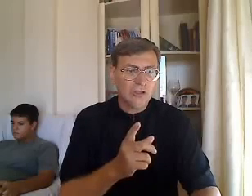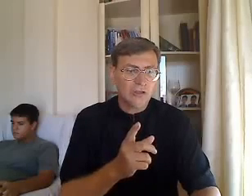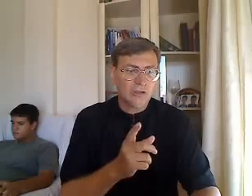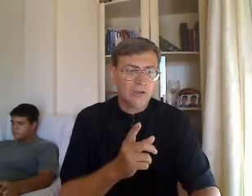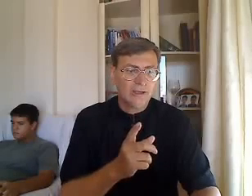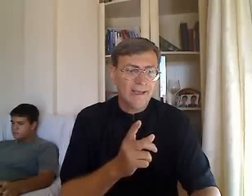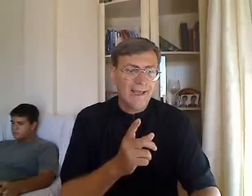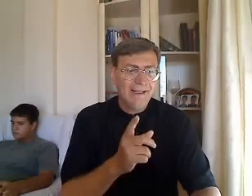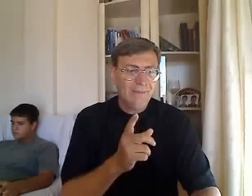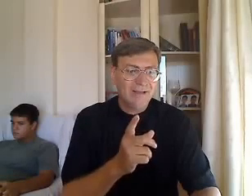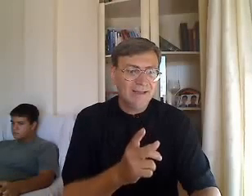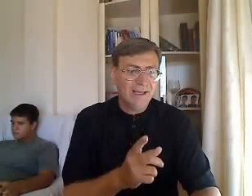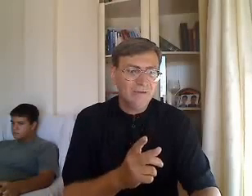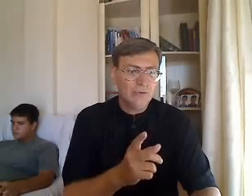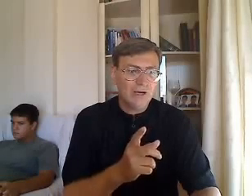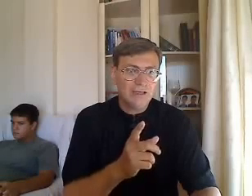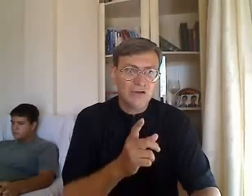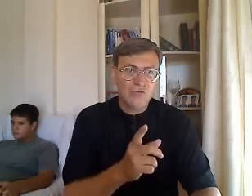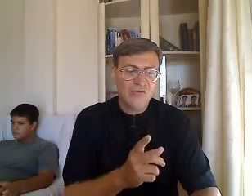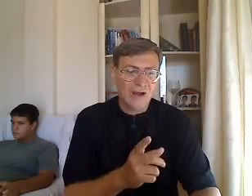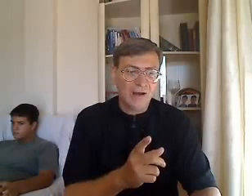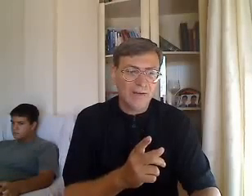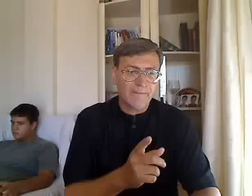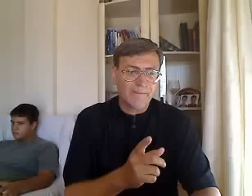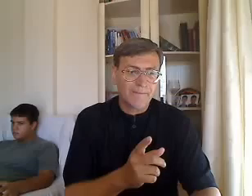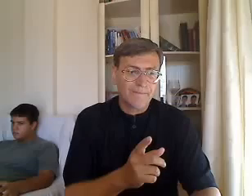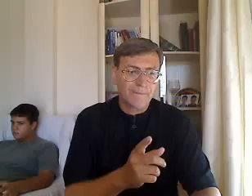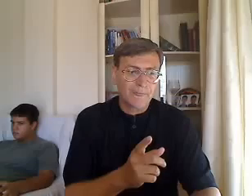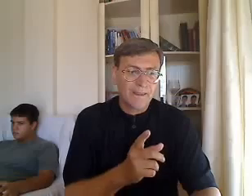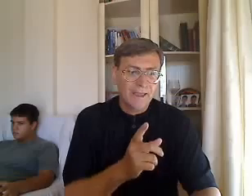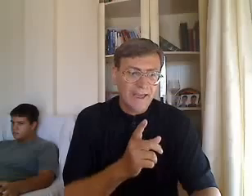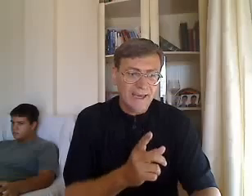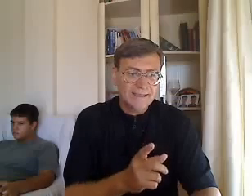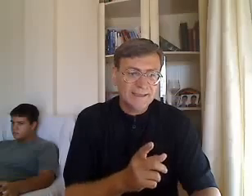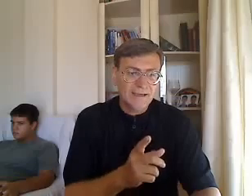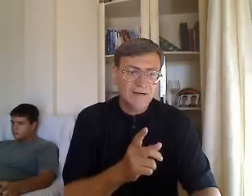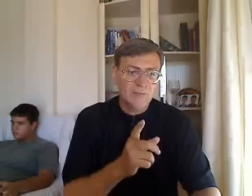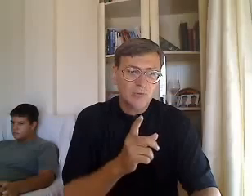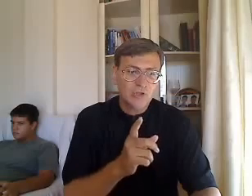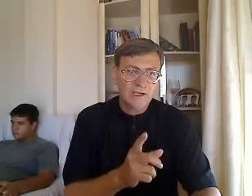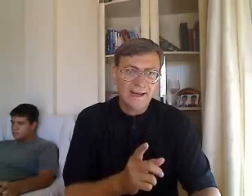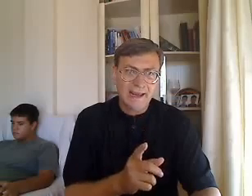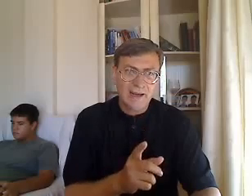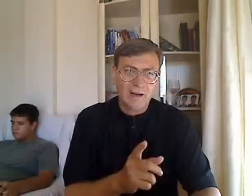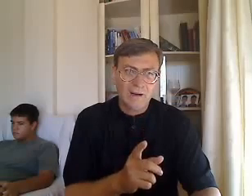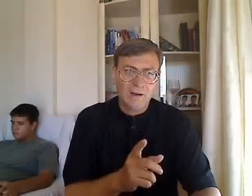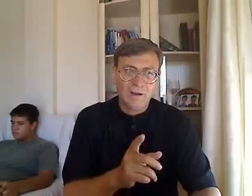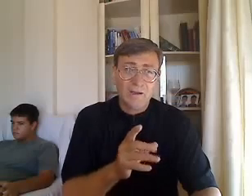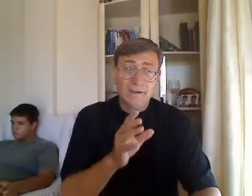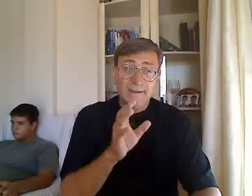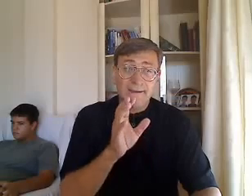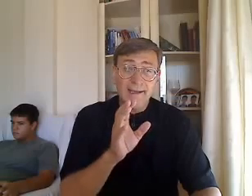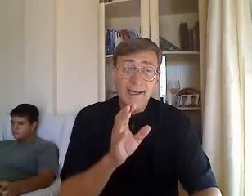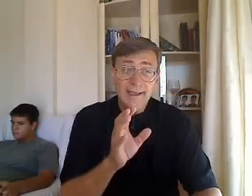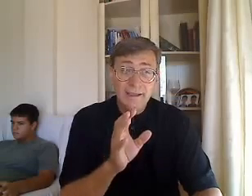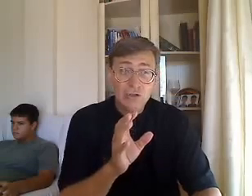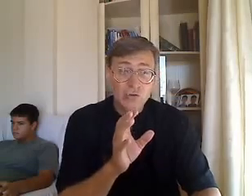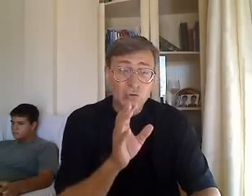he demandado a Jehová, esta buscaré. Él ha dicho,